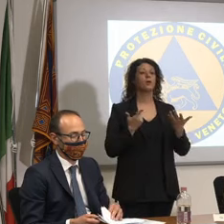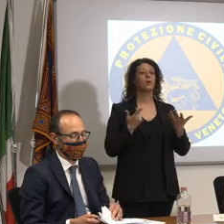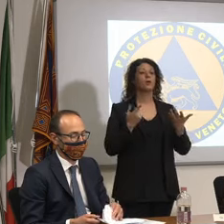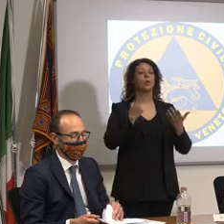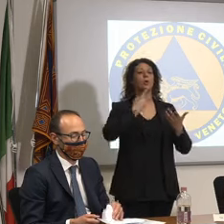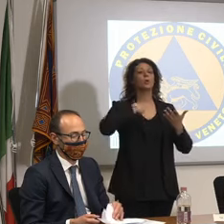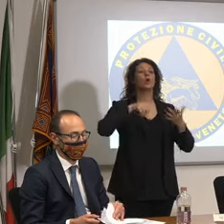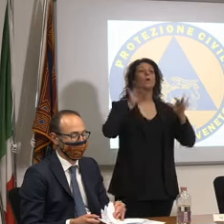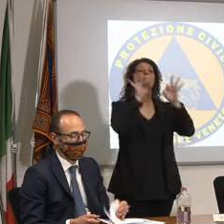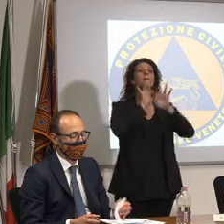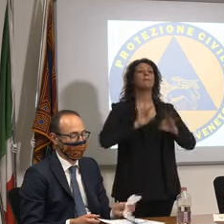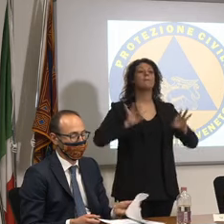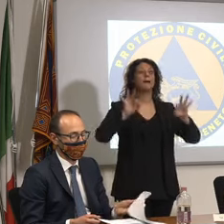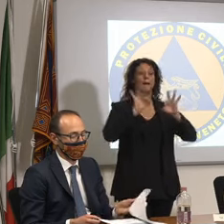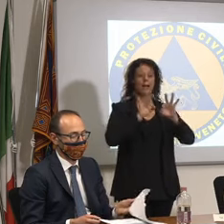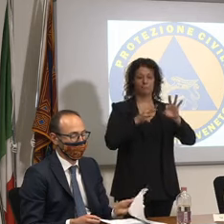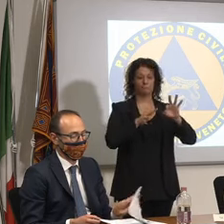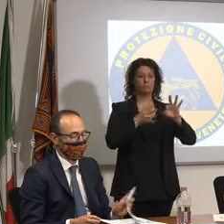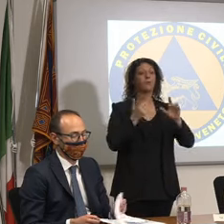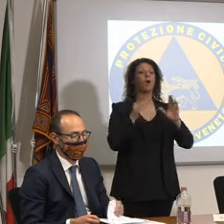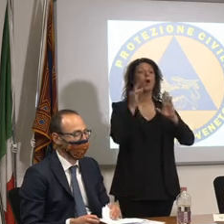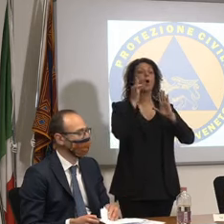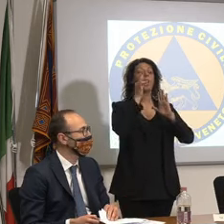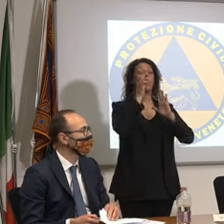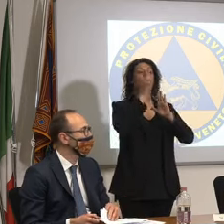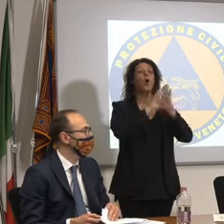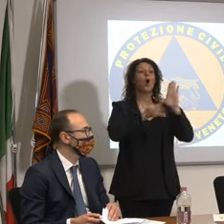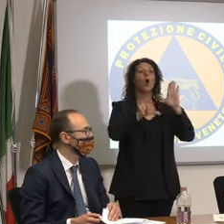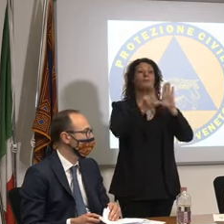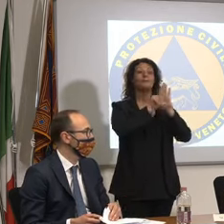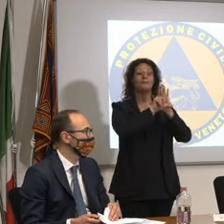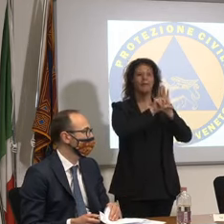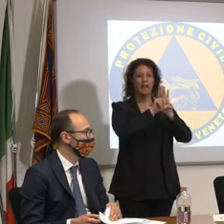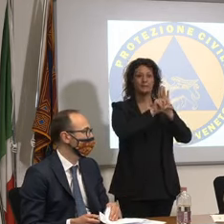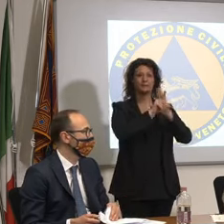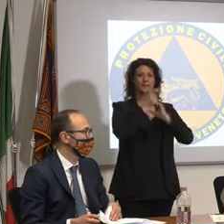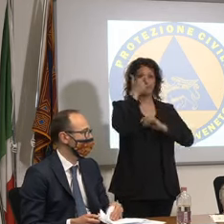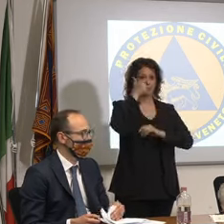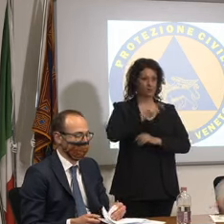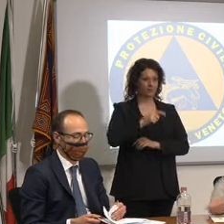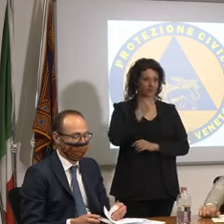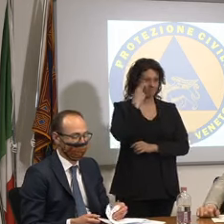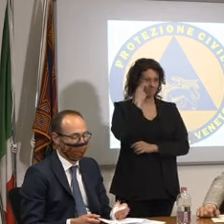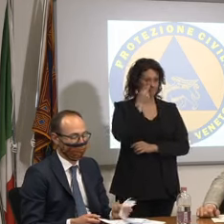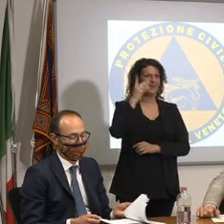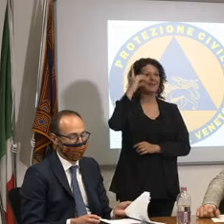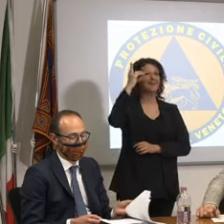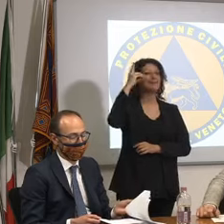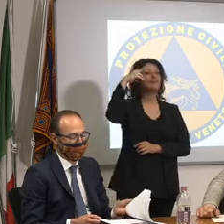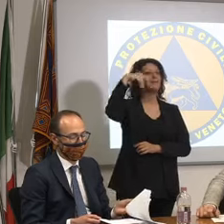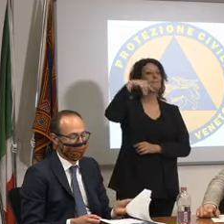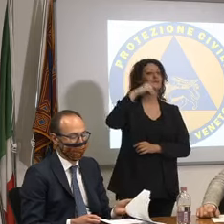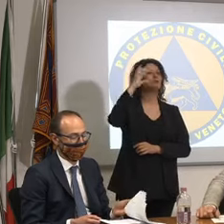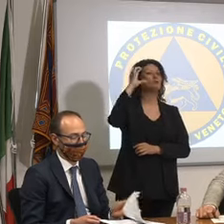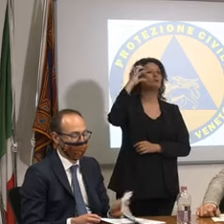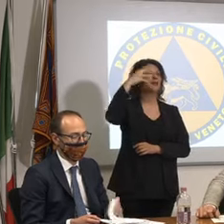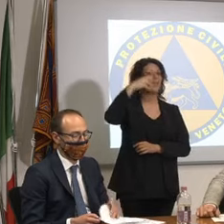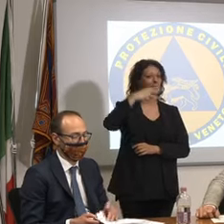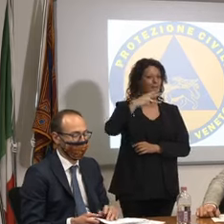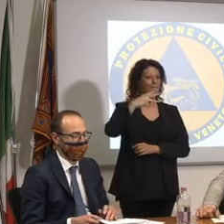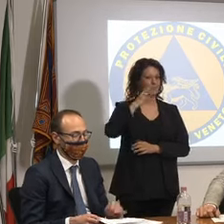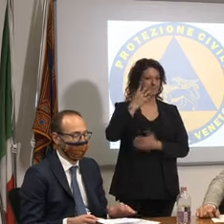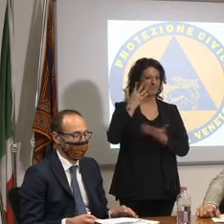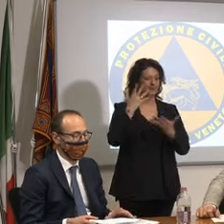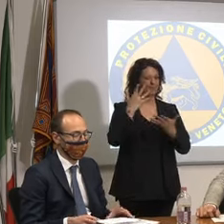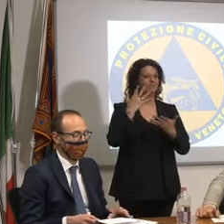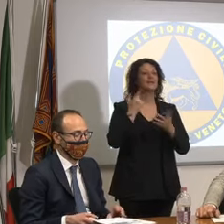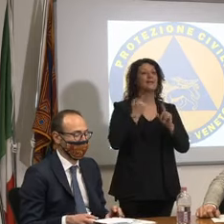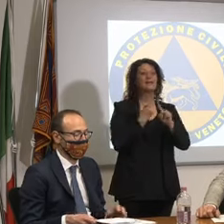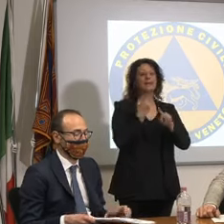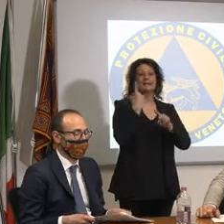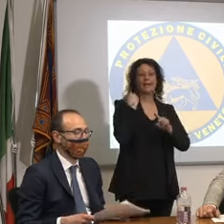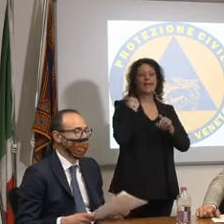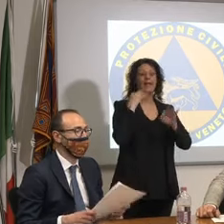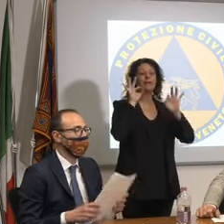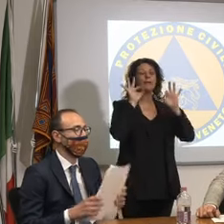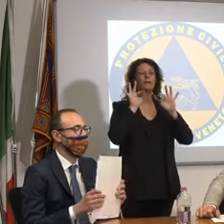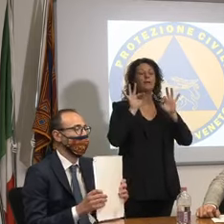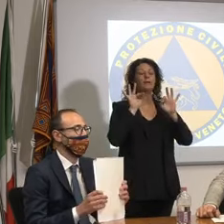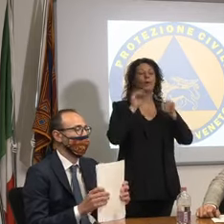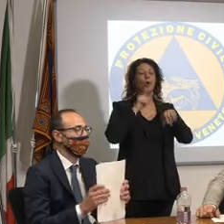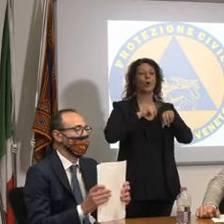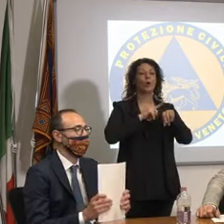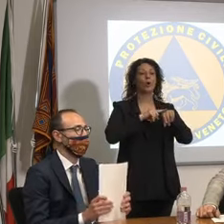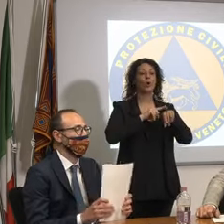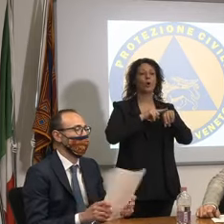l'ordinanza avete visto che c il dpcm ieri abbiamo avuto la conferenza dei presidenti alle 4 e mezza